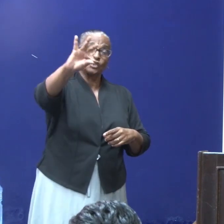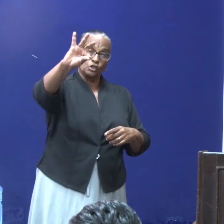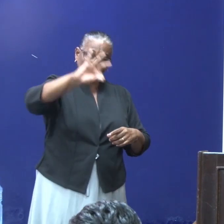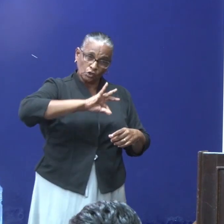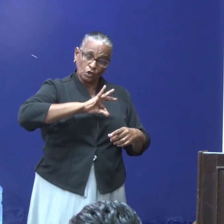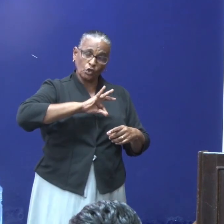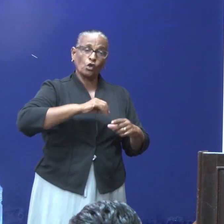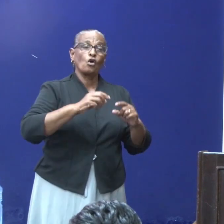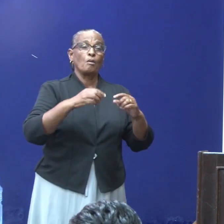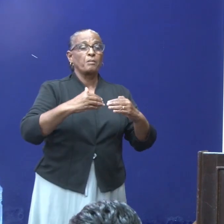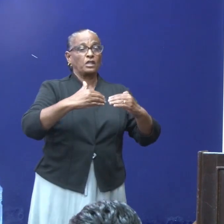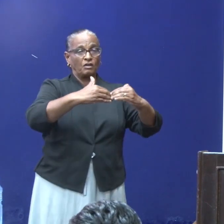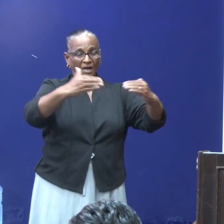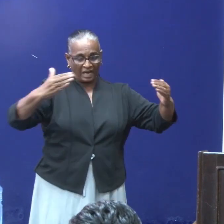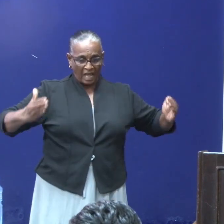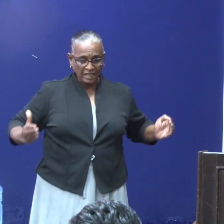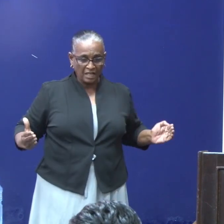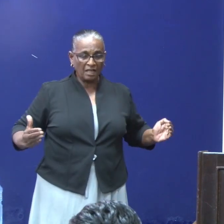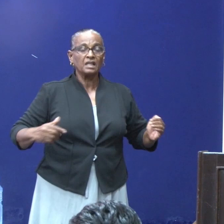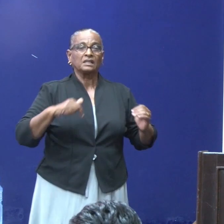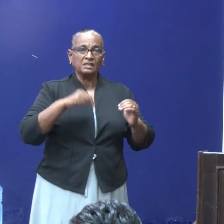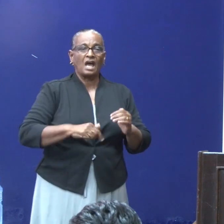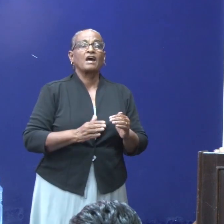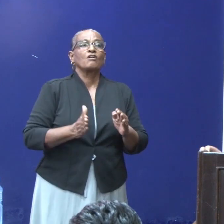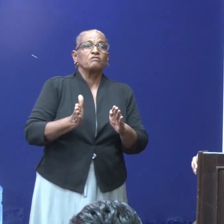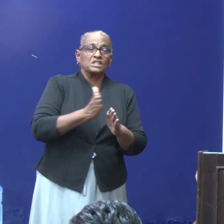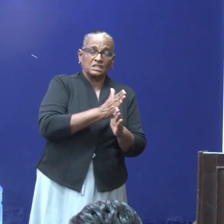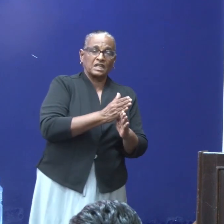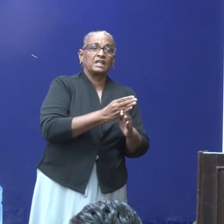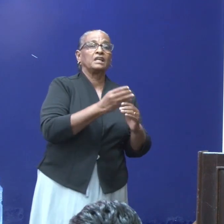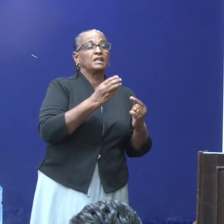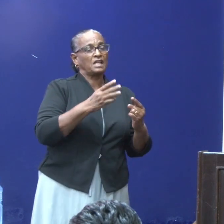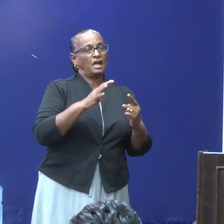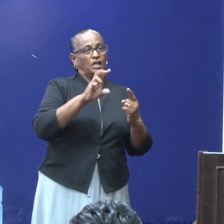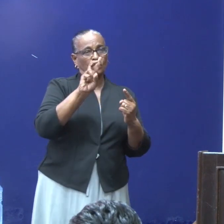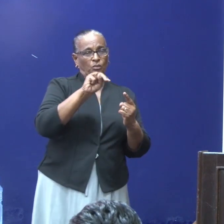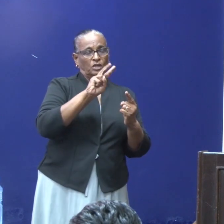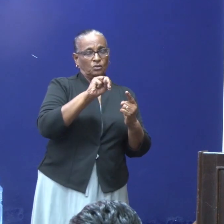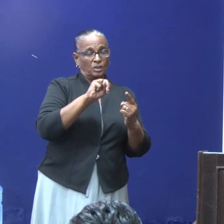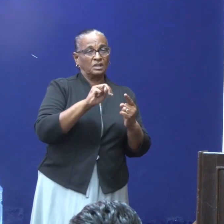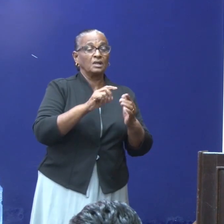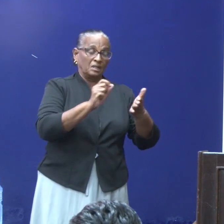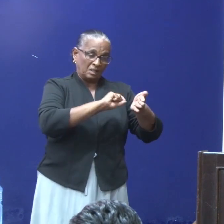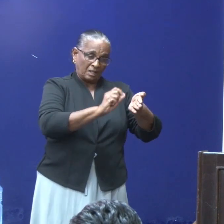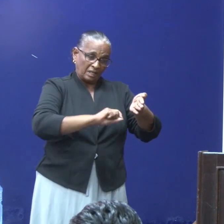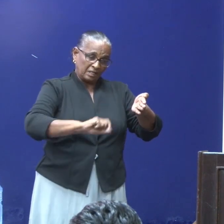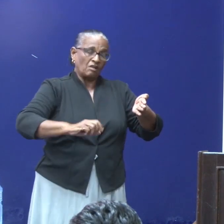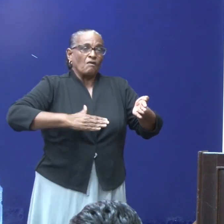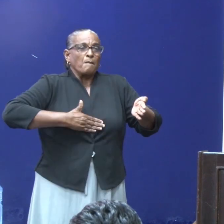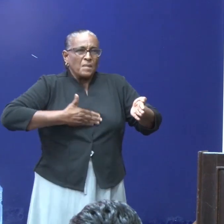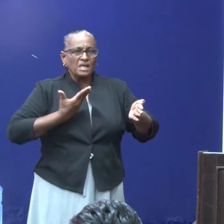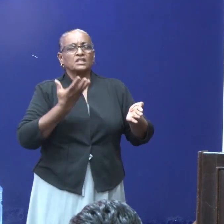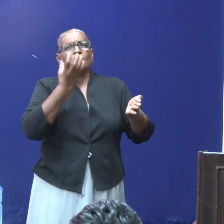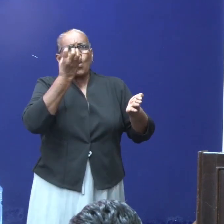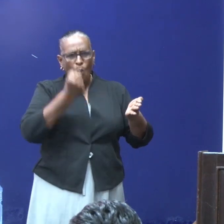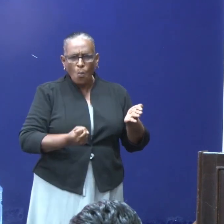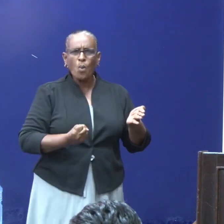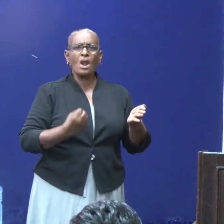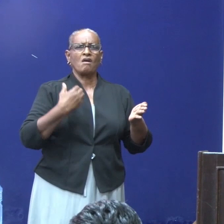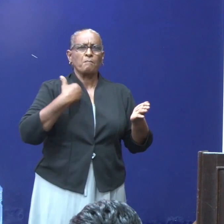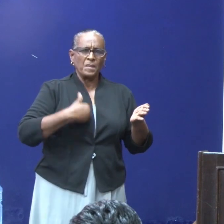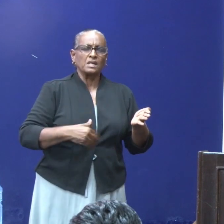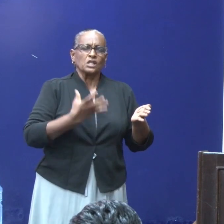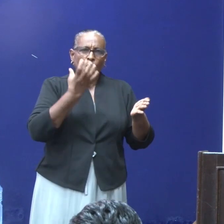vanaf de lockdown 14 maart dus al verstriken is in 2020. De registratie van de behoeftige gestrande